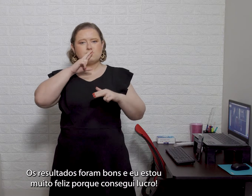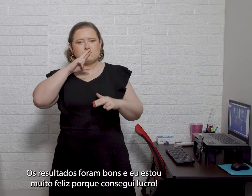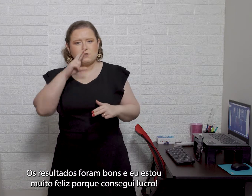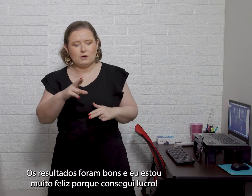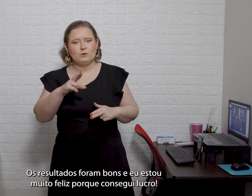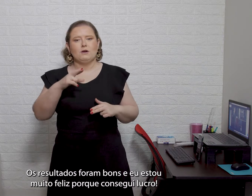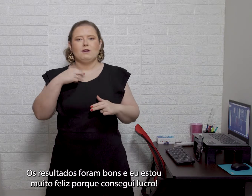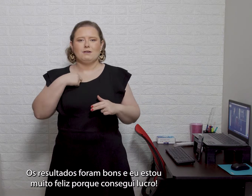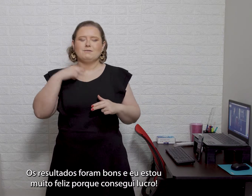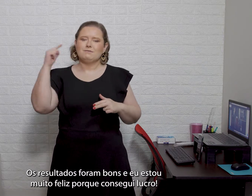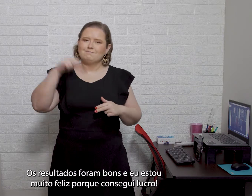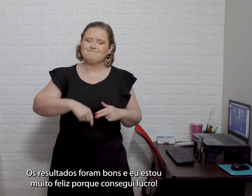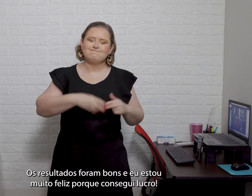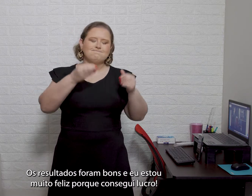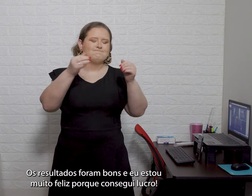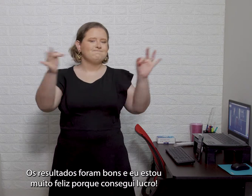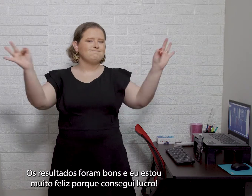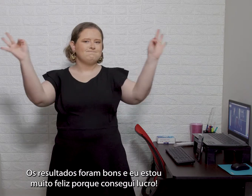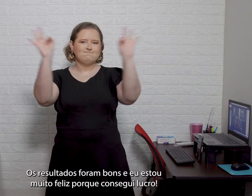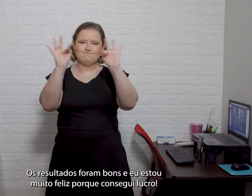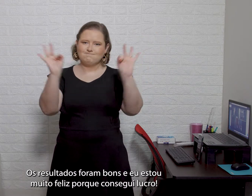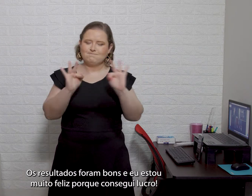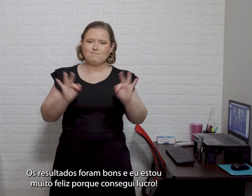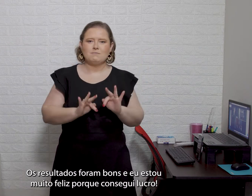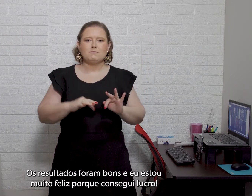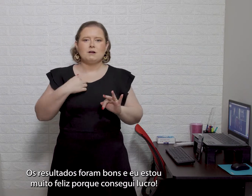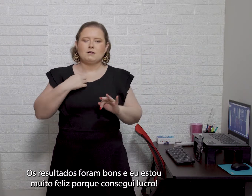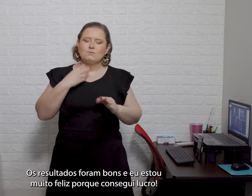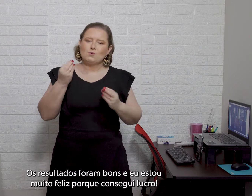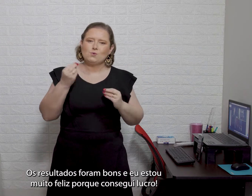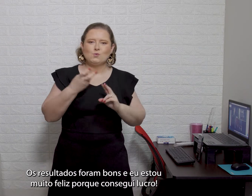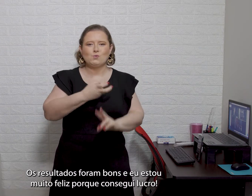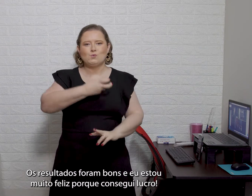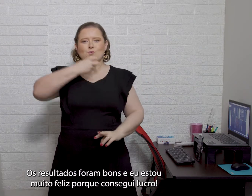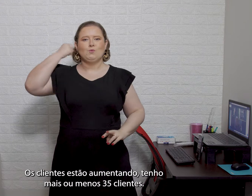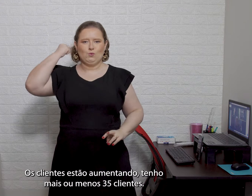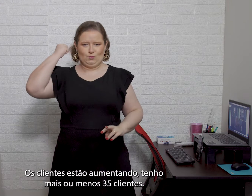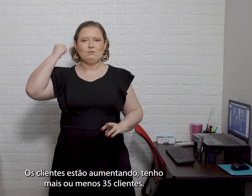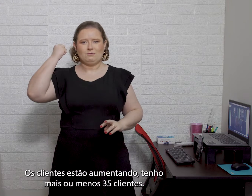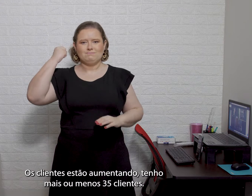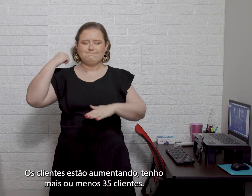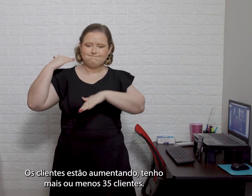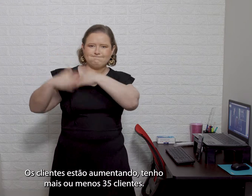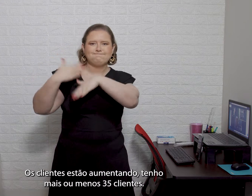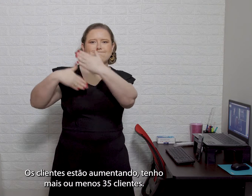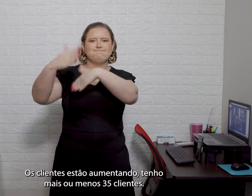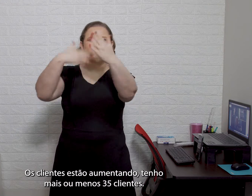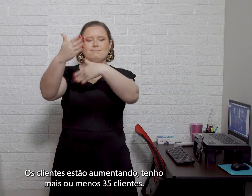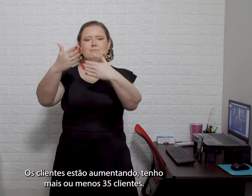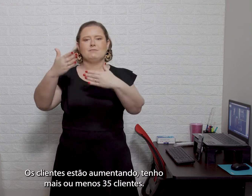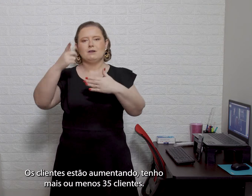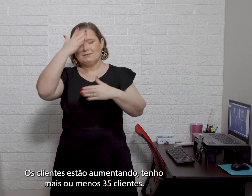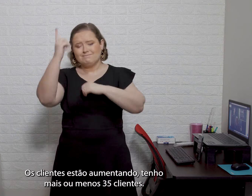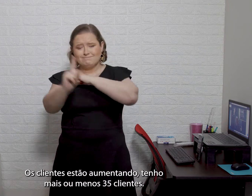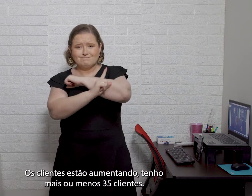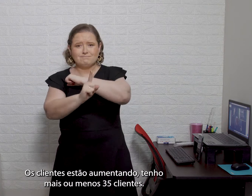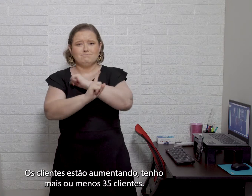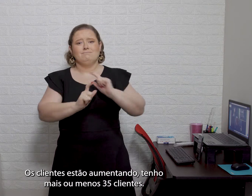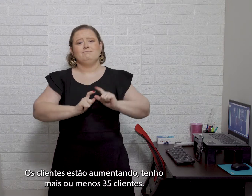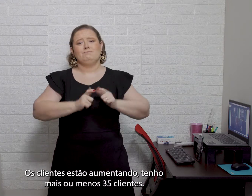bons e eu estou muito feliz porque consegui lucro. Os clientes estão aumentando. Tenho